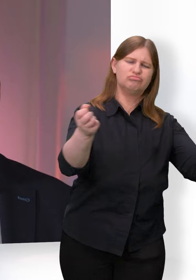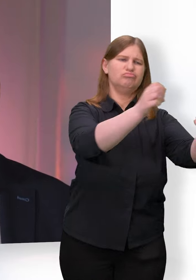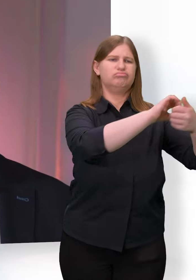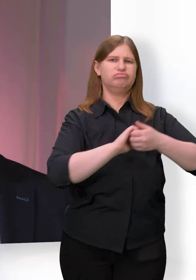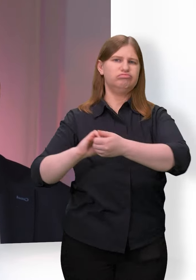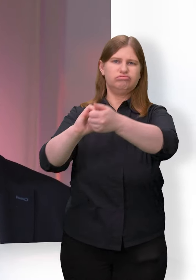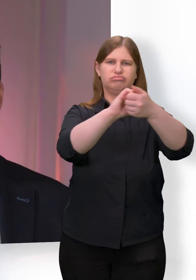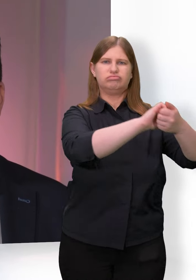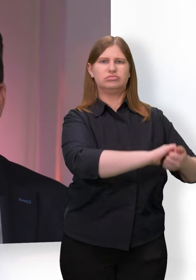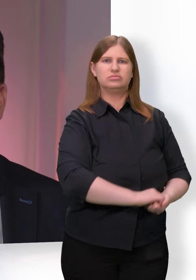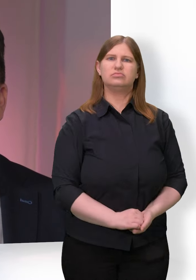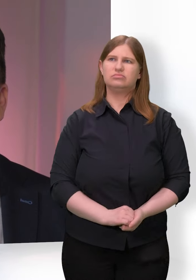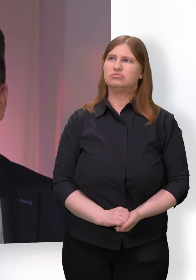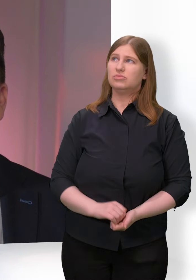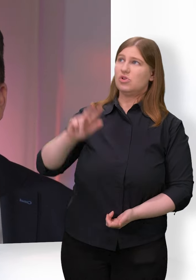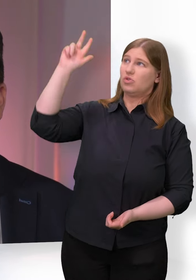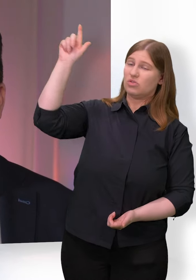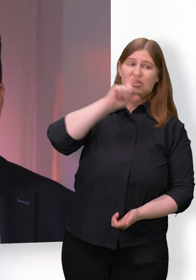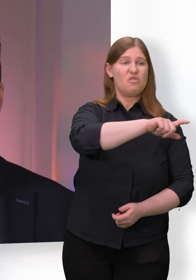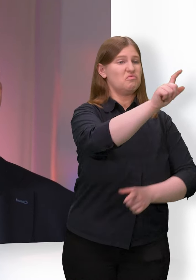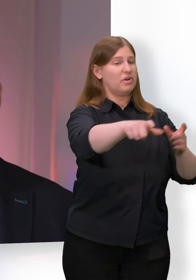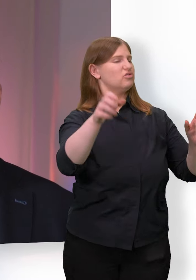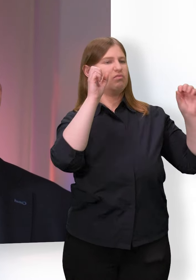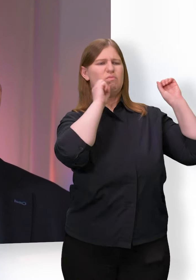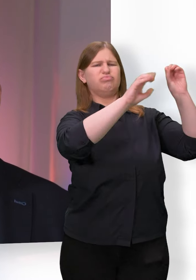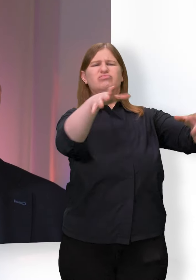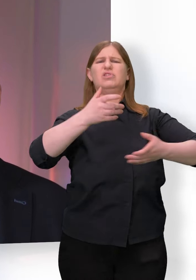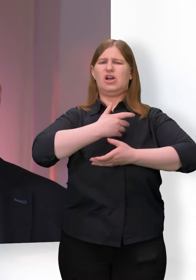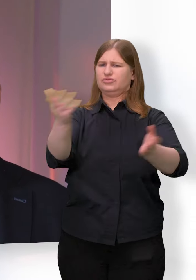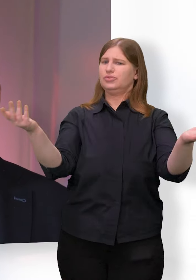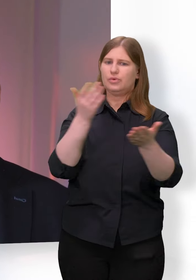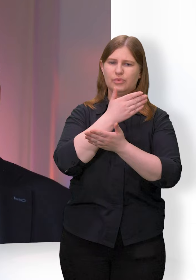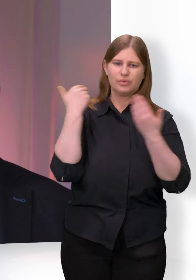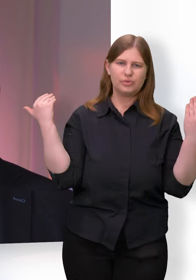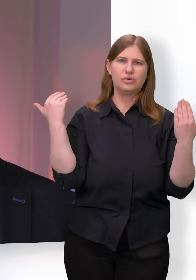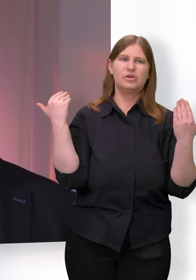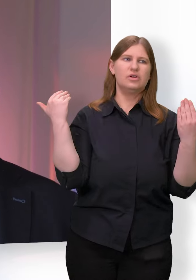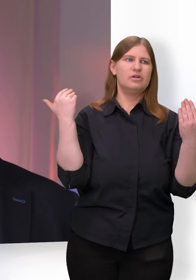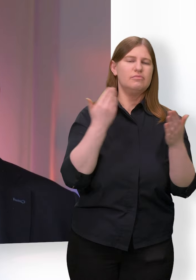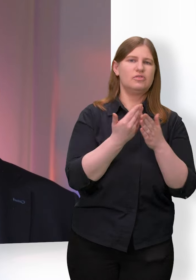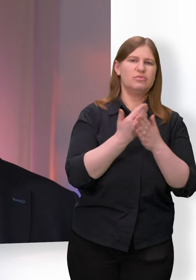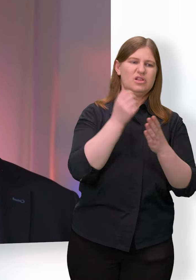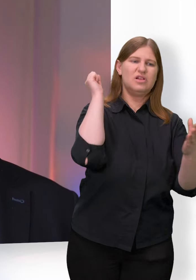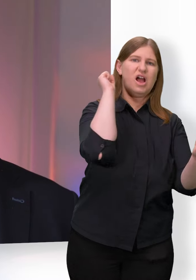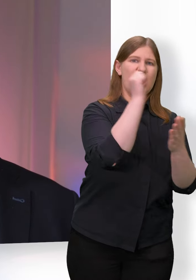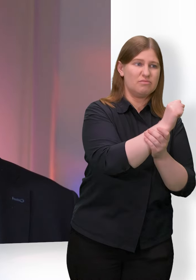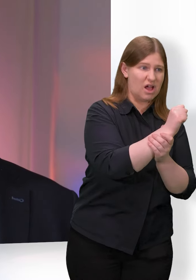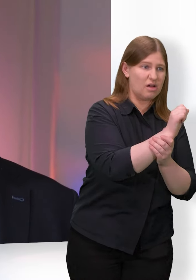Gott verwirft nicht. Kein Abraham, wenn er seine Frau dem Pharao verkauft und